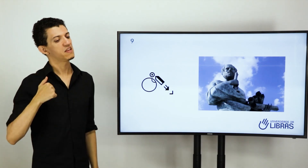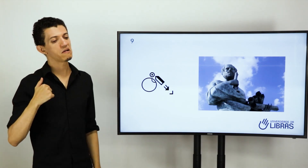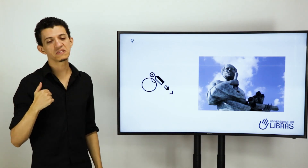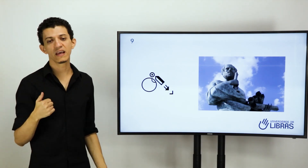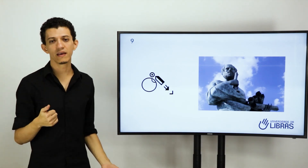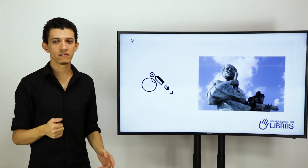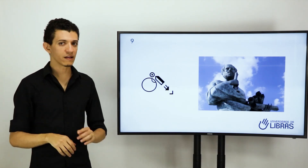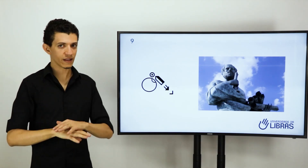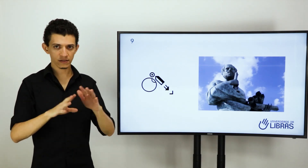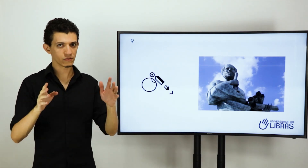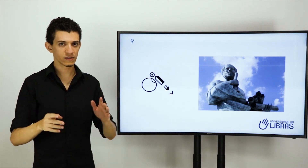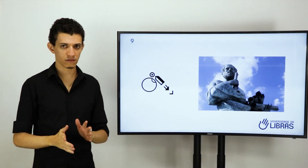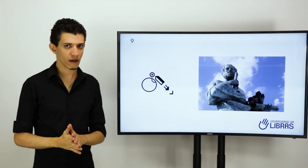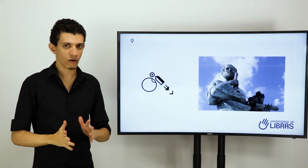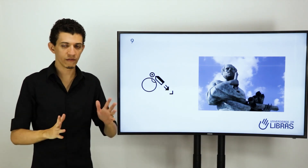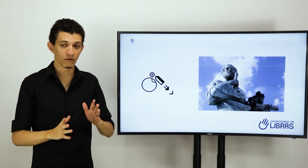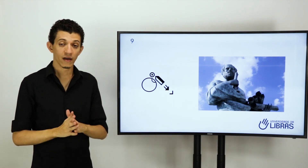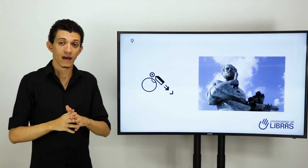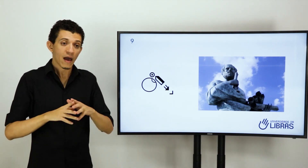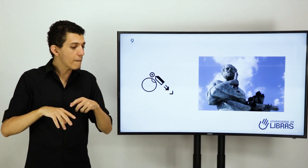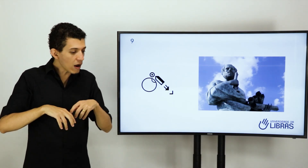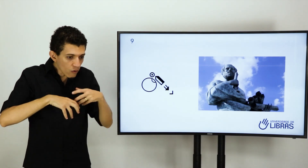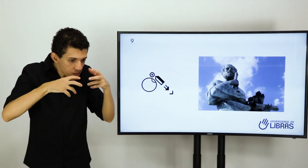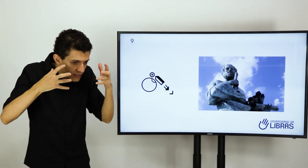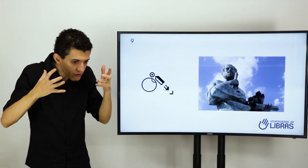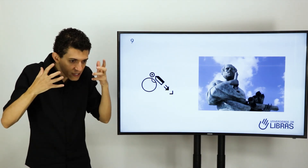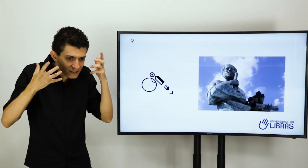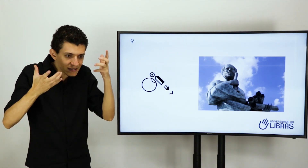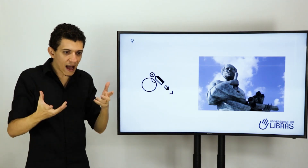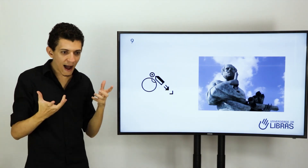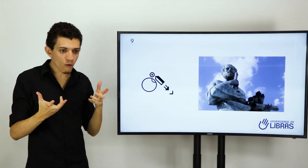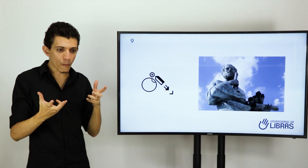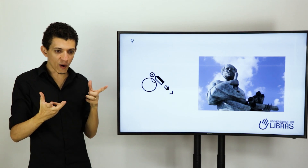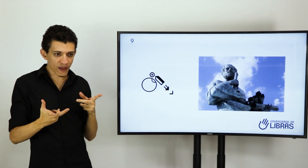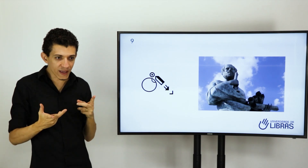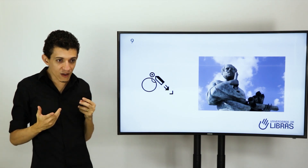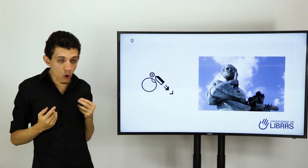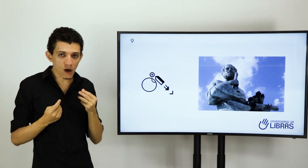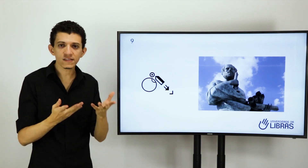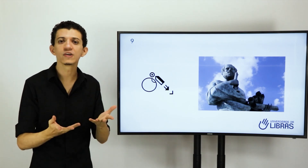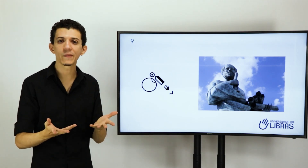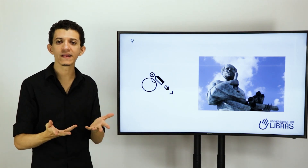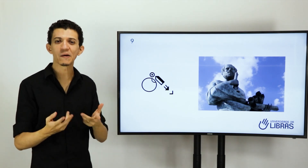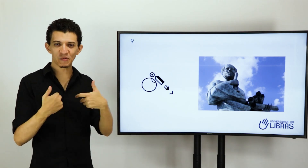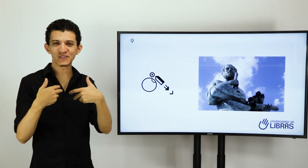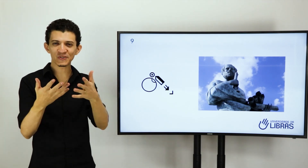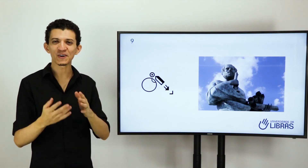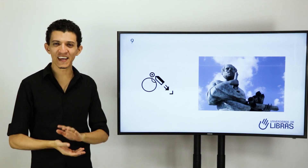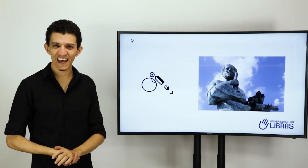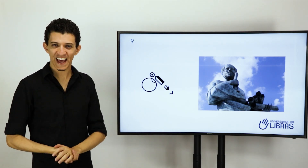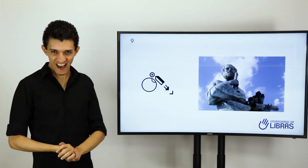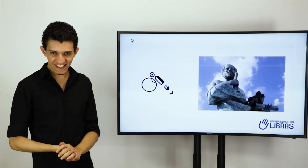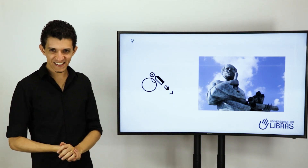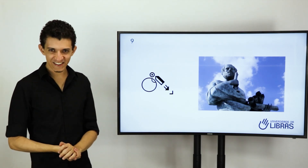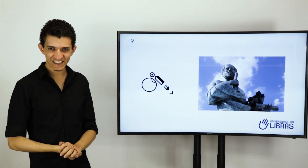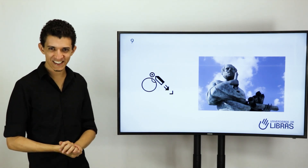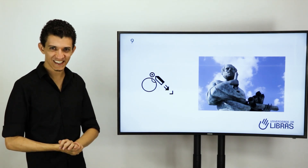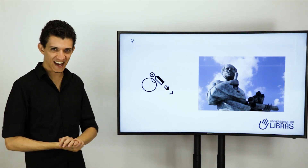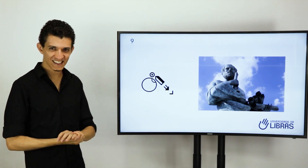eu sei, eu detesto isso, é horrível. A melhor coisa que é você ensinar algo para alguém que gosta de aprender, por isso que eu estou aqui me ensinando esses sinais